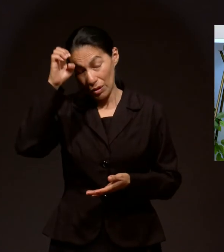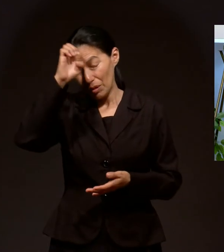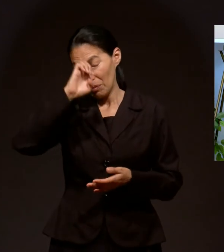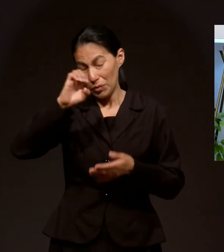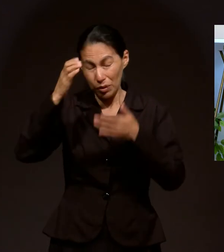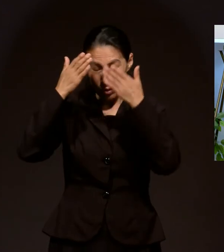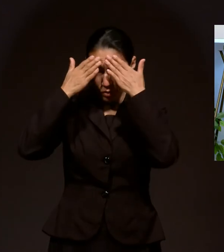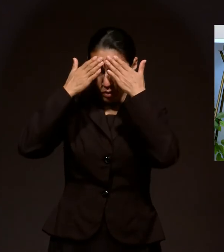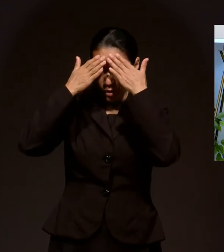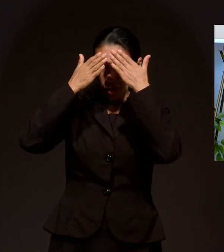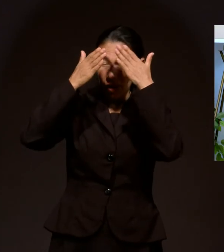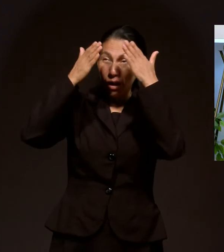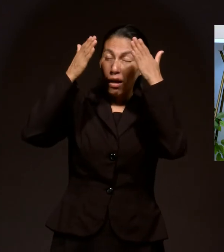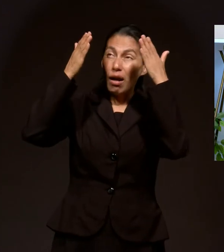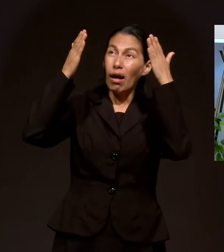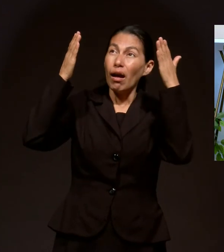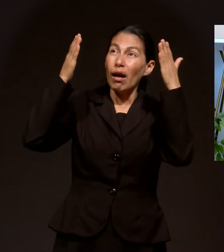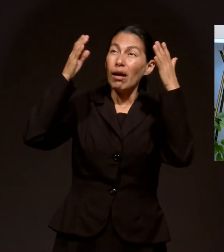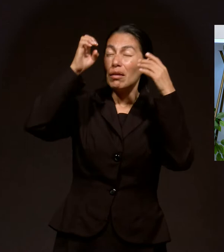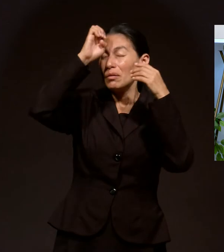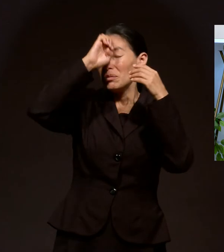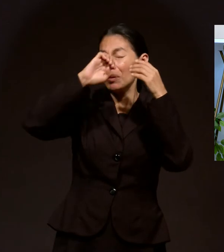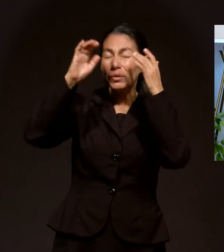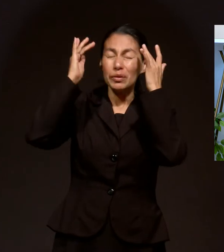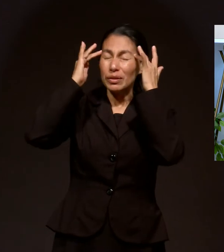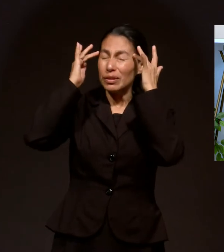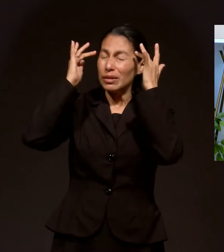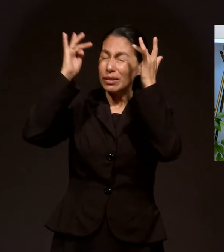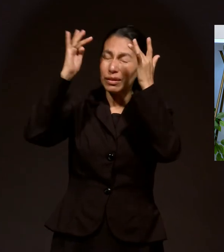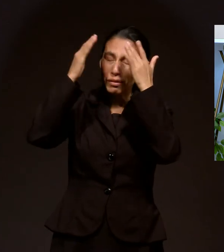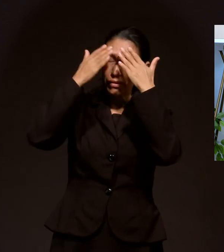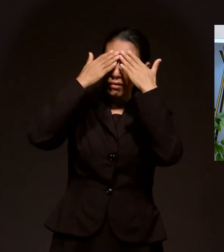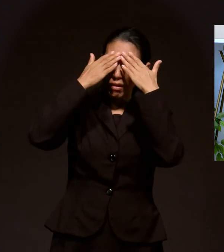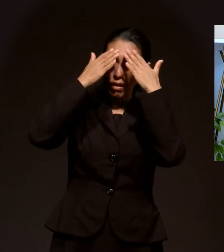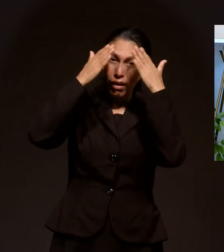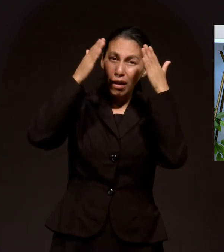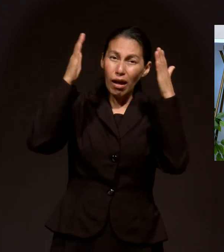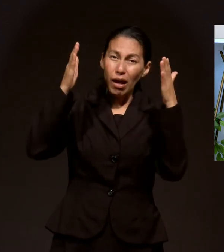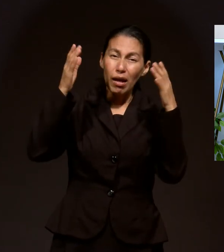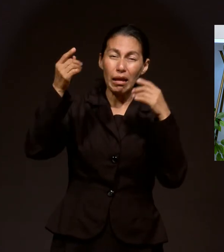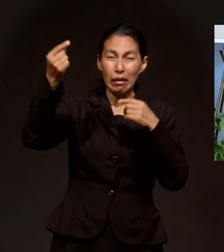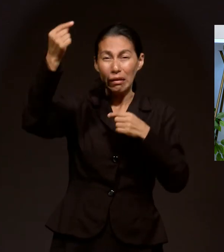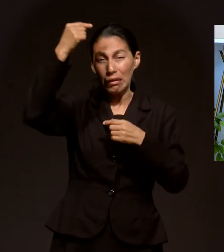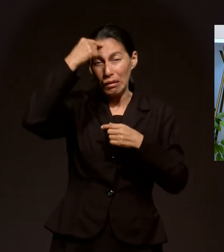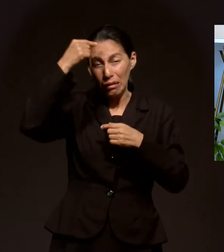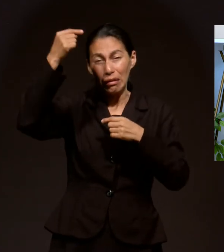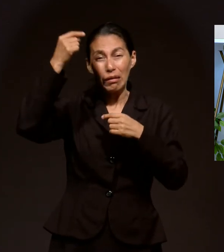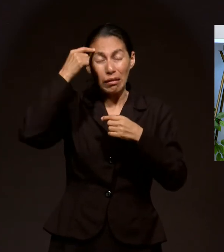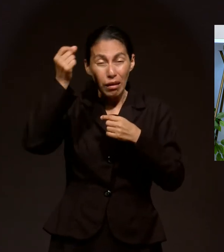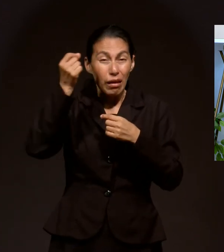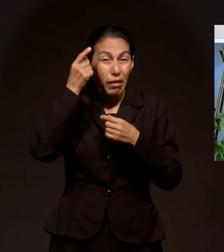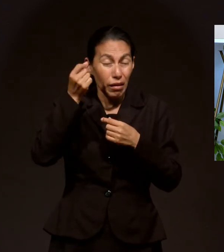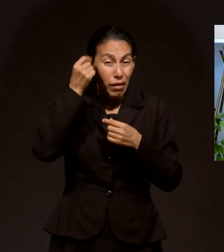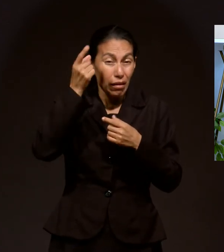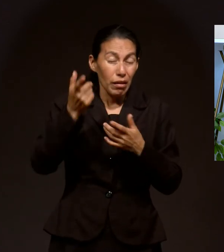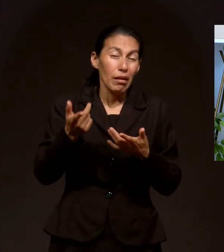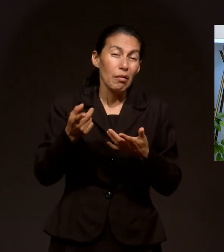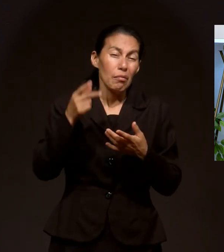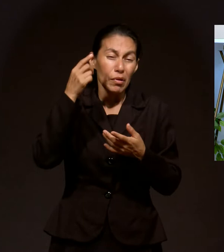Espíritu de Dios es mucho más pleno, más grande todavía las peticiones que tenemos.